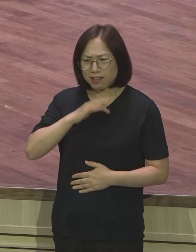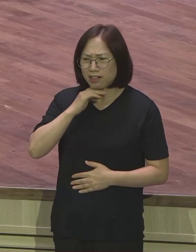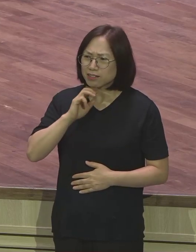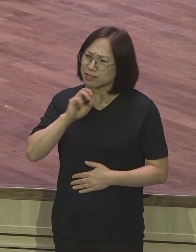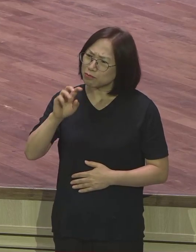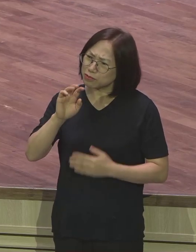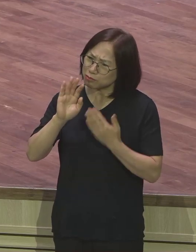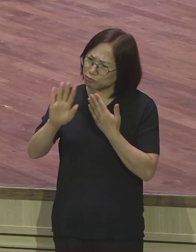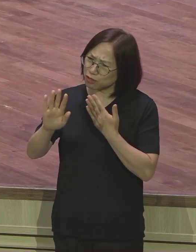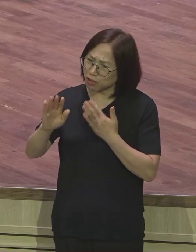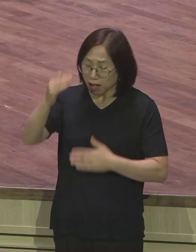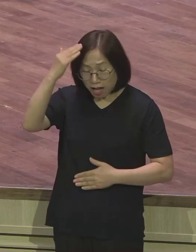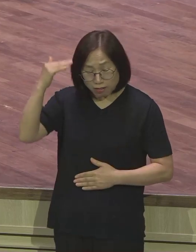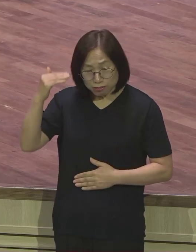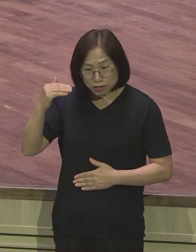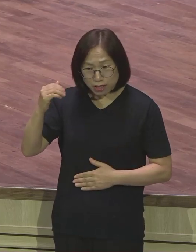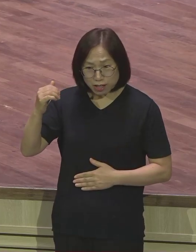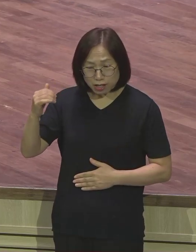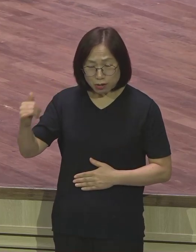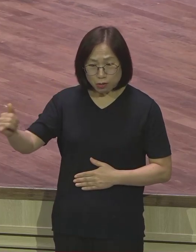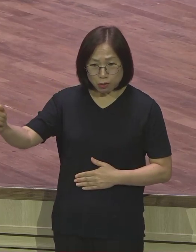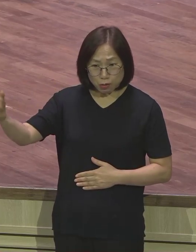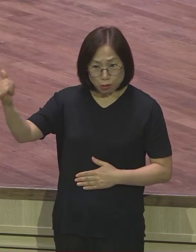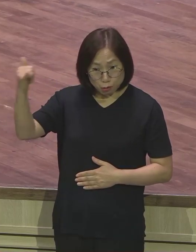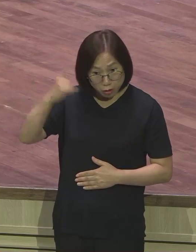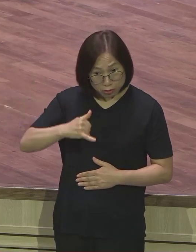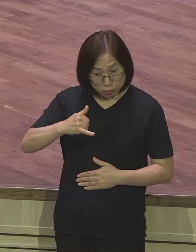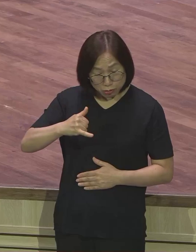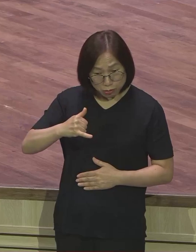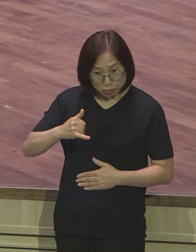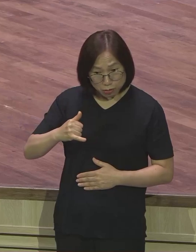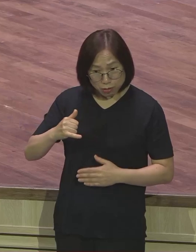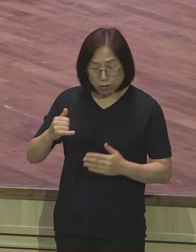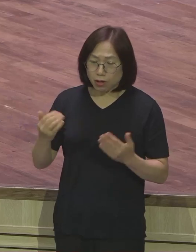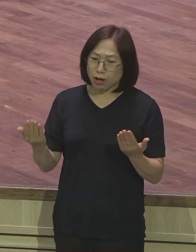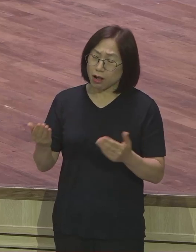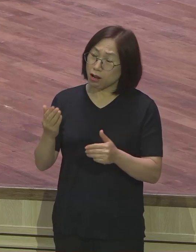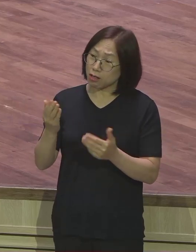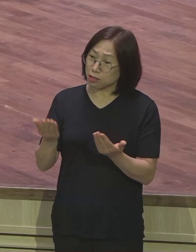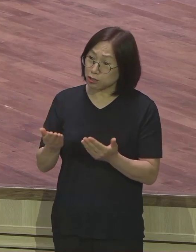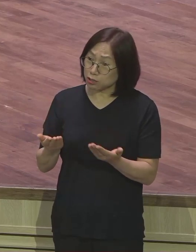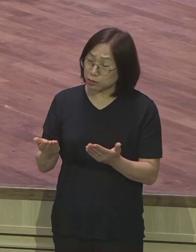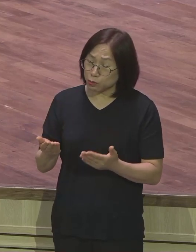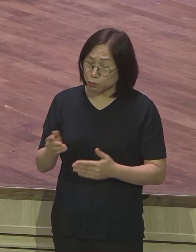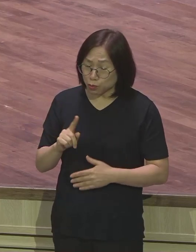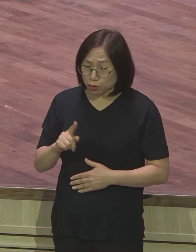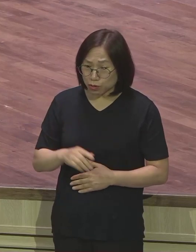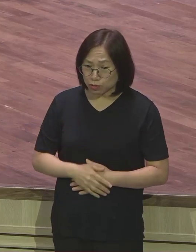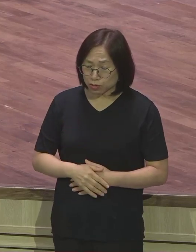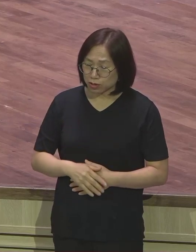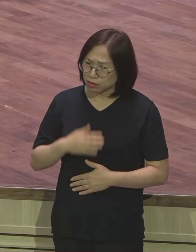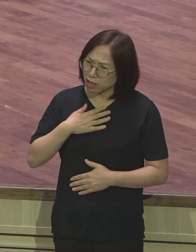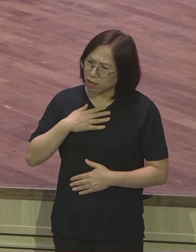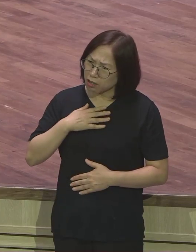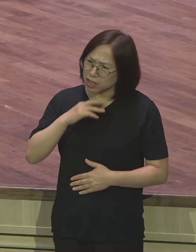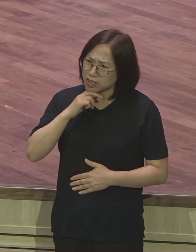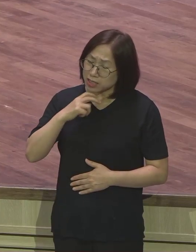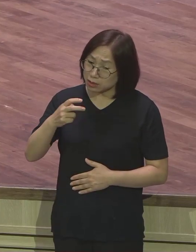한국에 갑자기 내가 들어가서 내가 뭐 할 수 있을까 아니면 20대 초반이면 뭐라도 하겠는데 30이